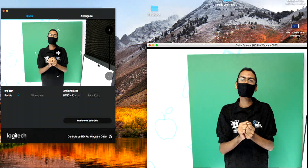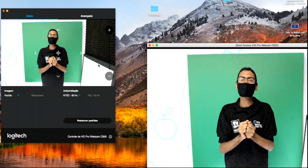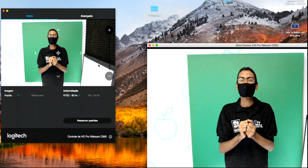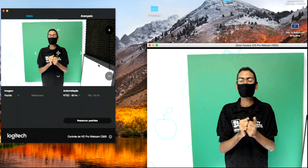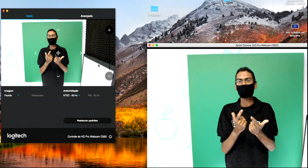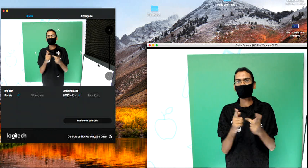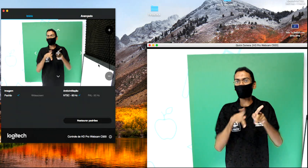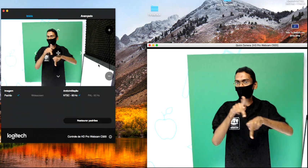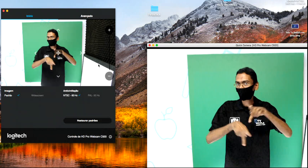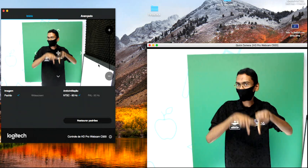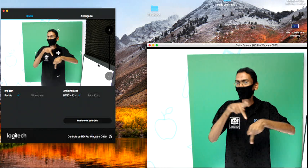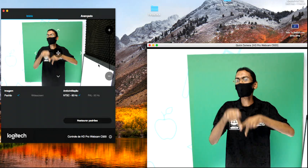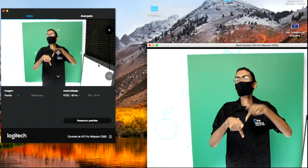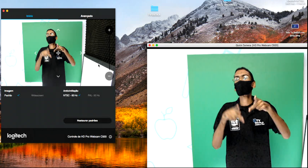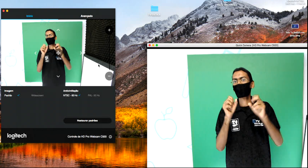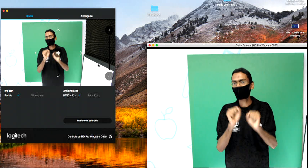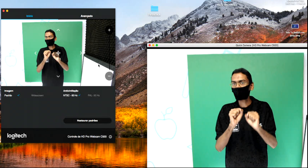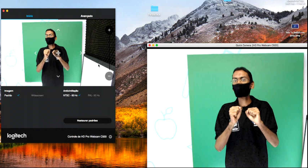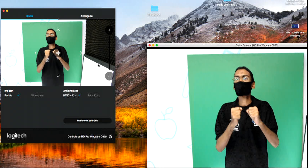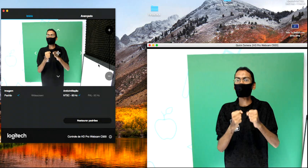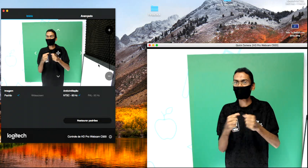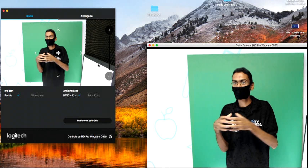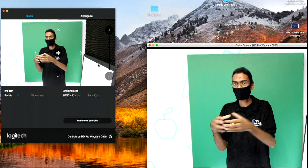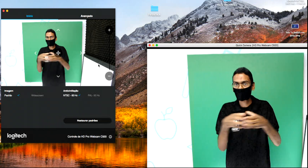podem variar entre os grupos sociais.